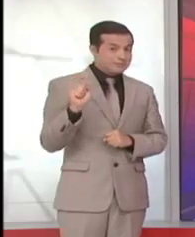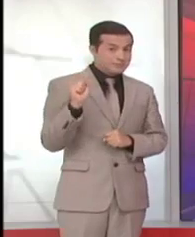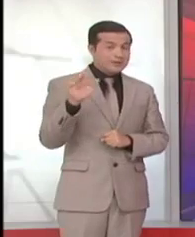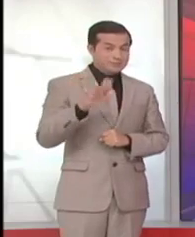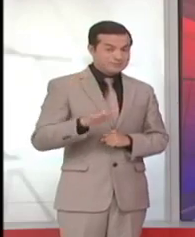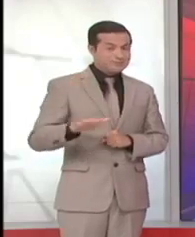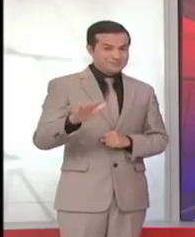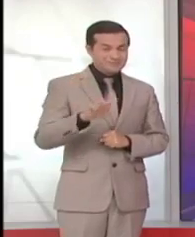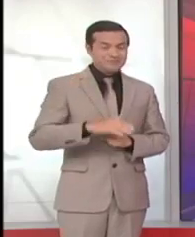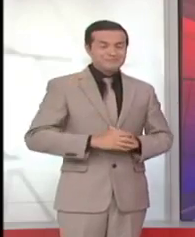campo.